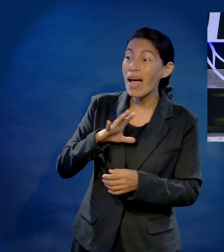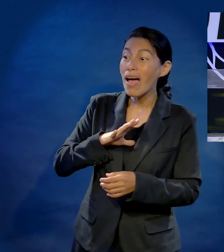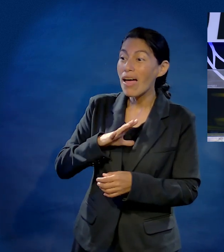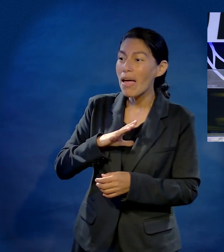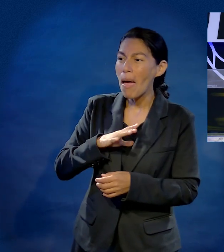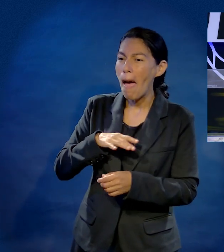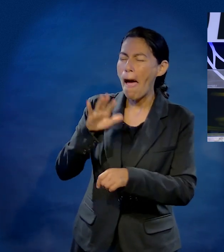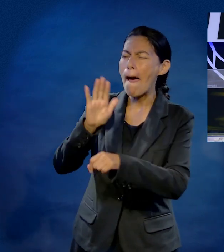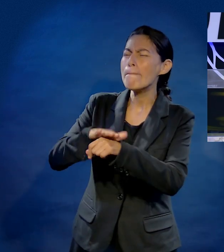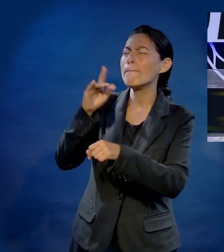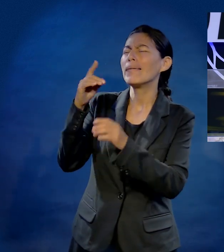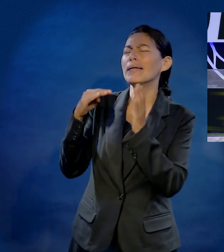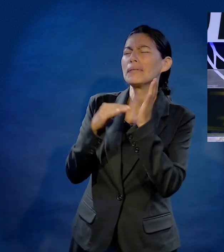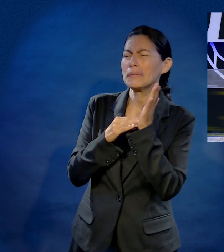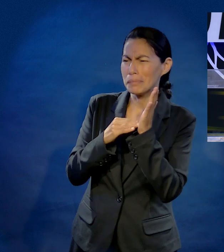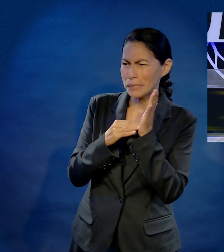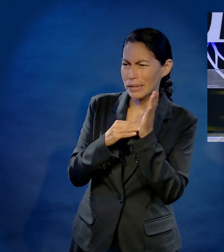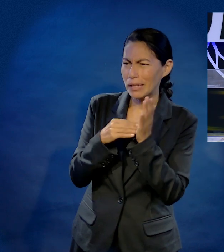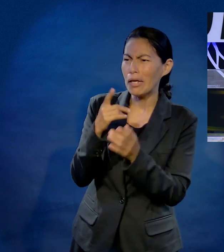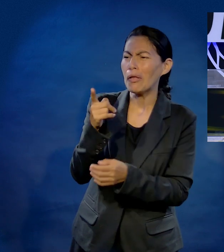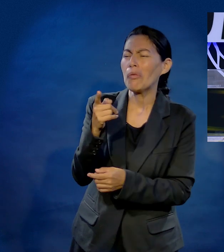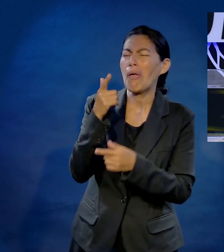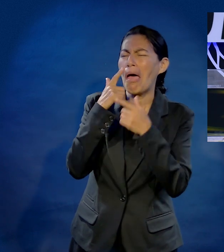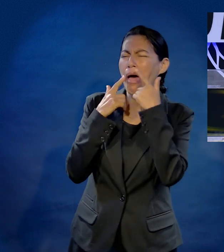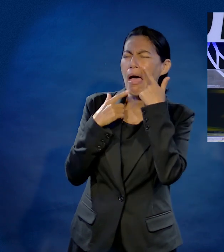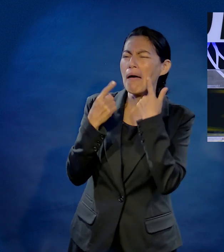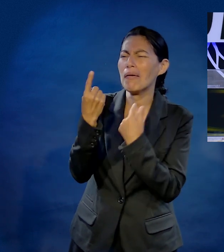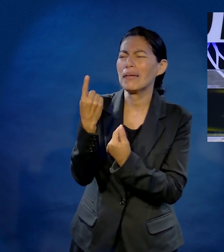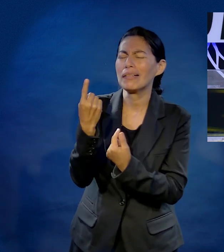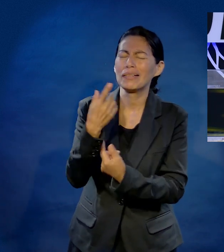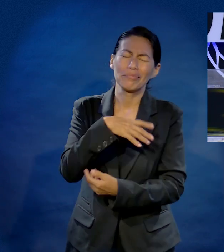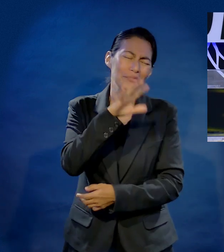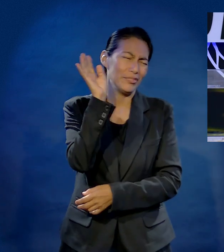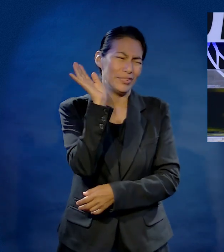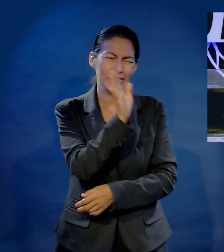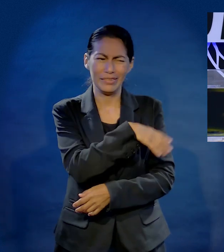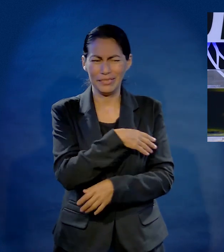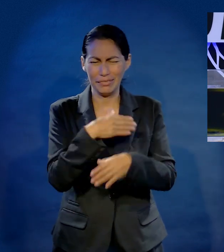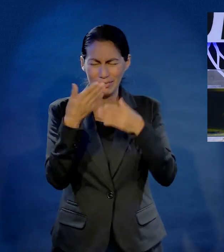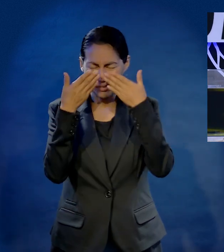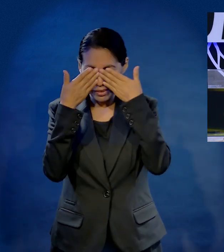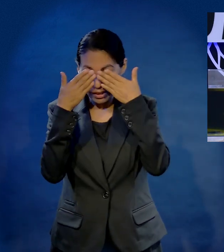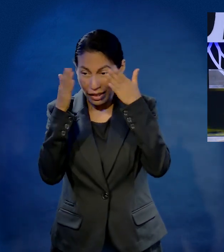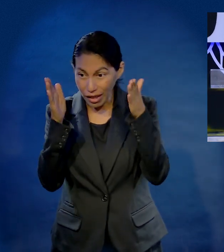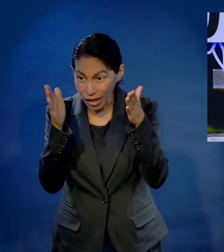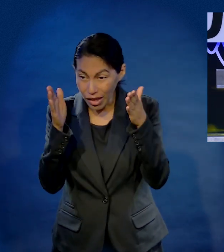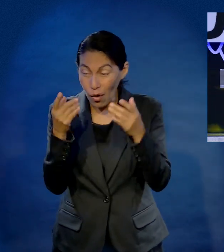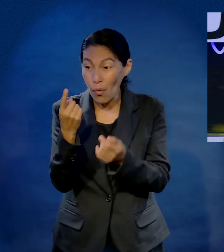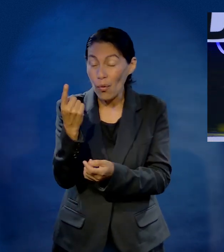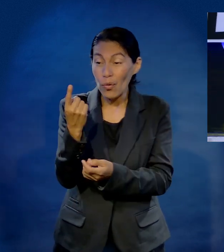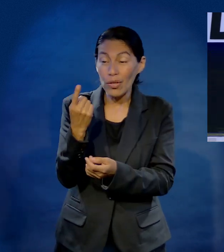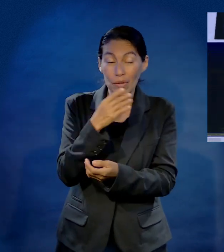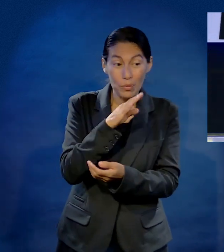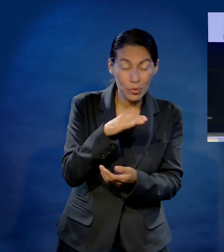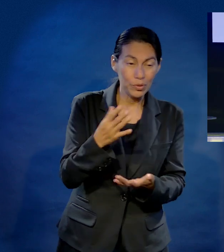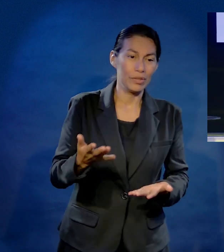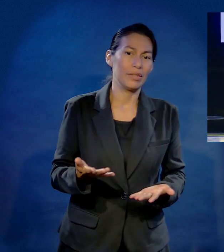No, hay más de mil, Luisito. Más de mil. Y tú estás llorando por una. Abre tus ojos, más de mil